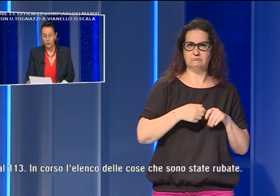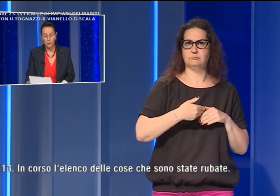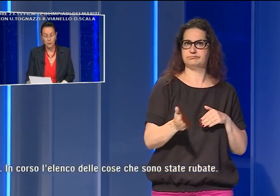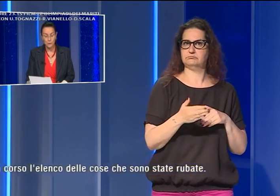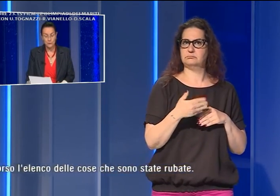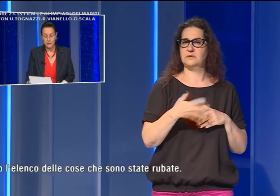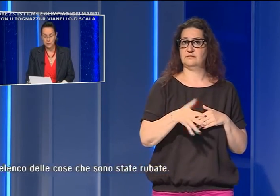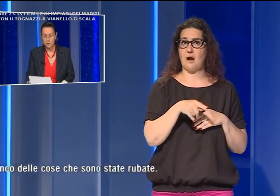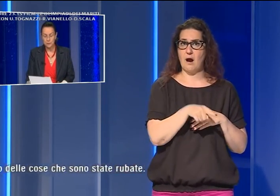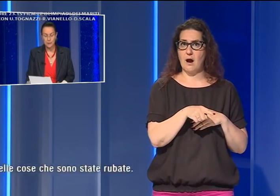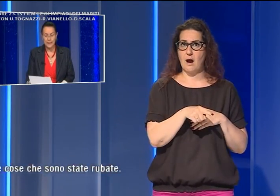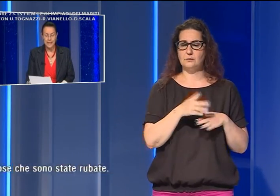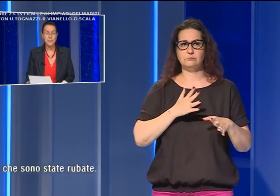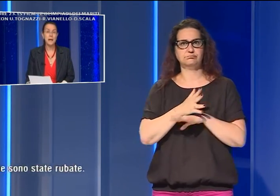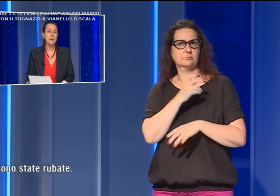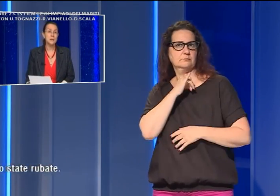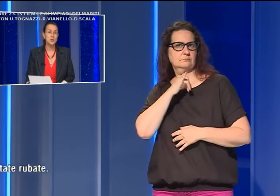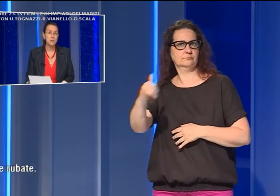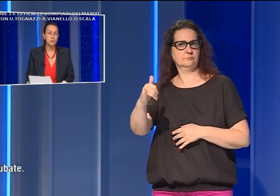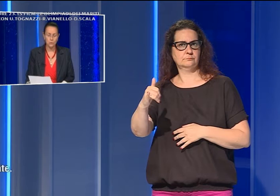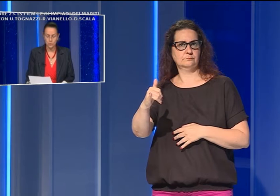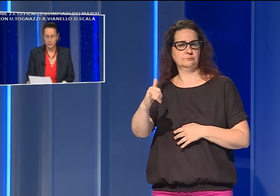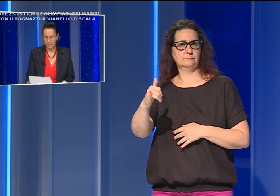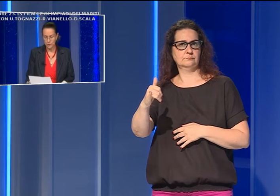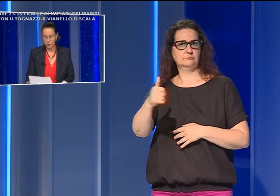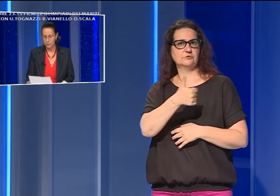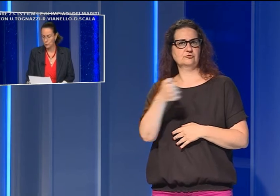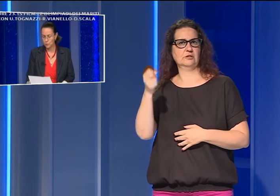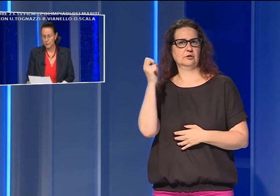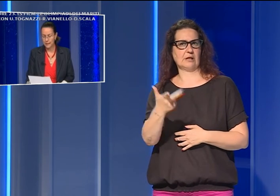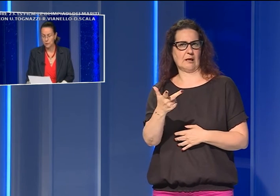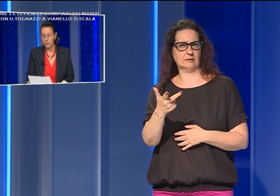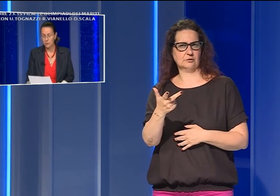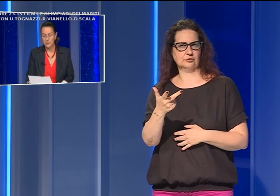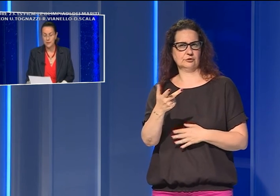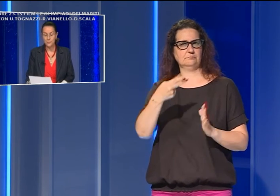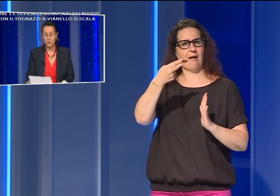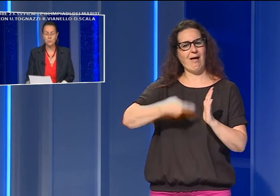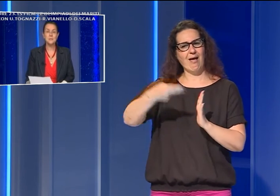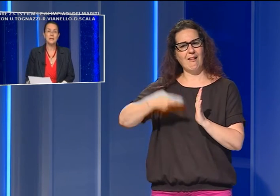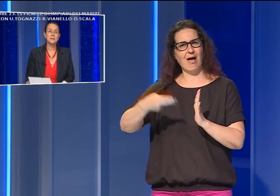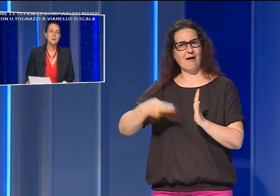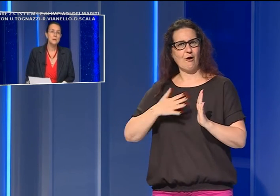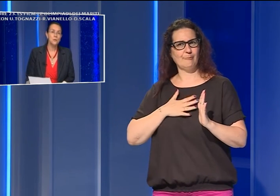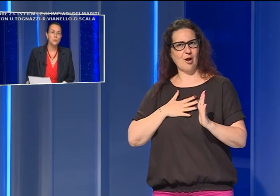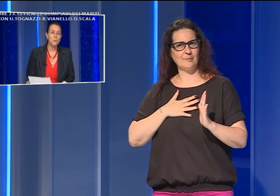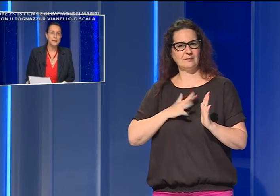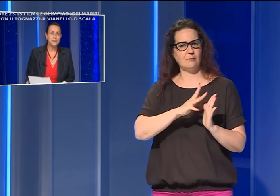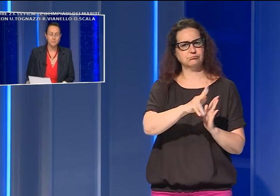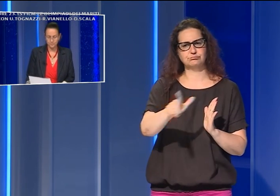con un'effrazione, ha dato l'allarme al centro 13. In corso l'elenco delle cose che sono state